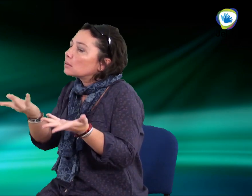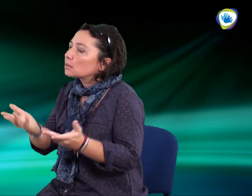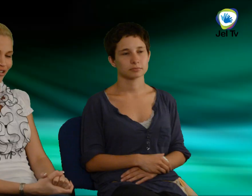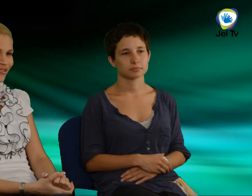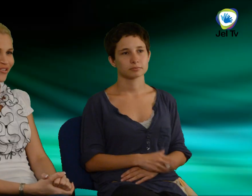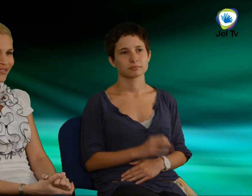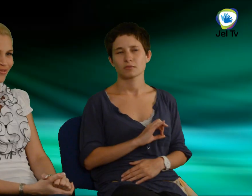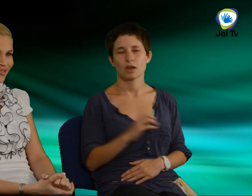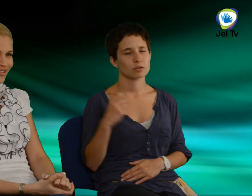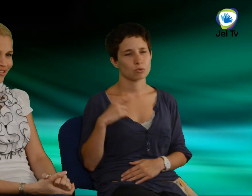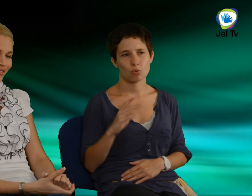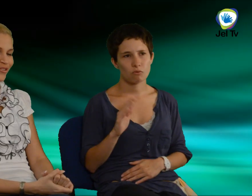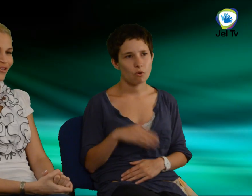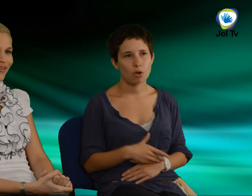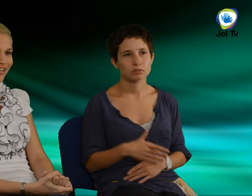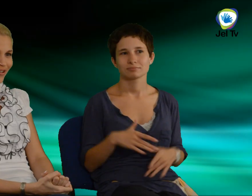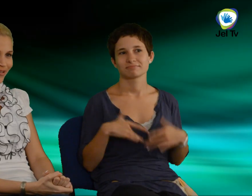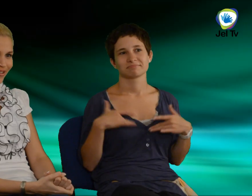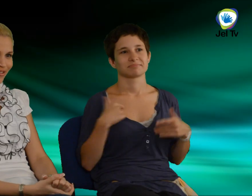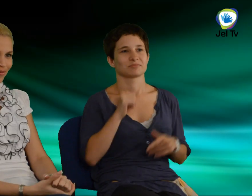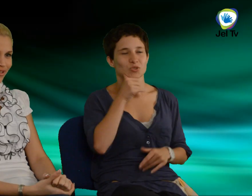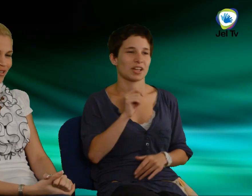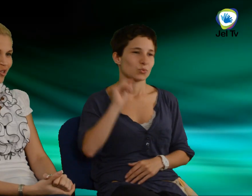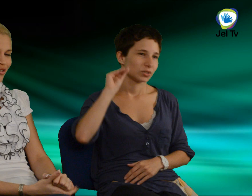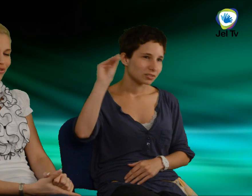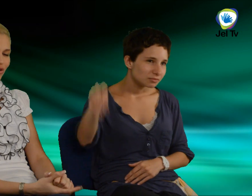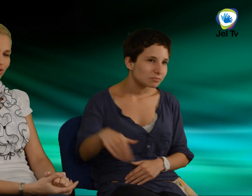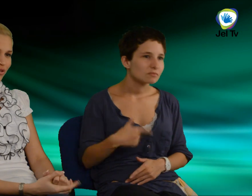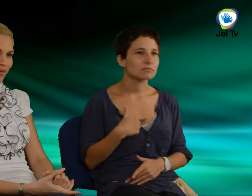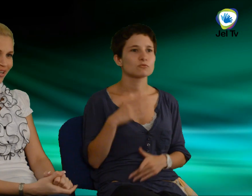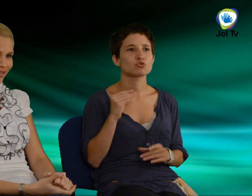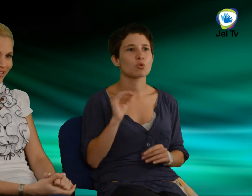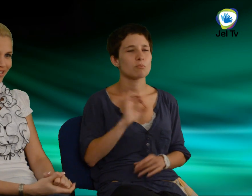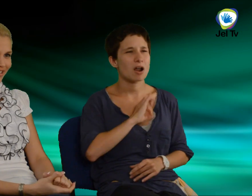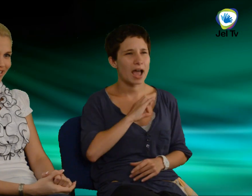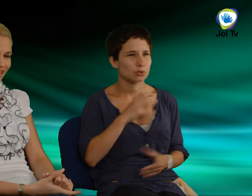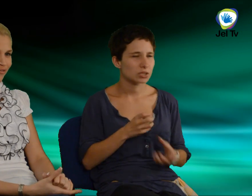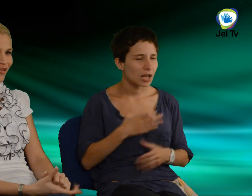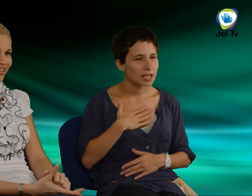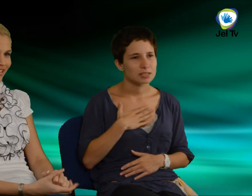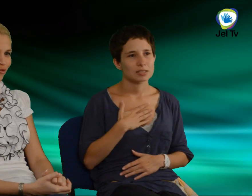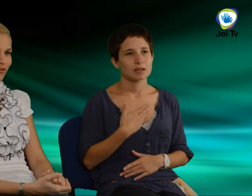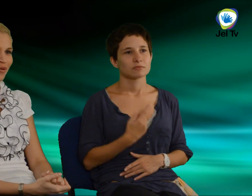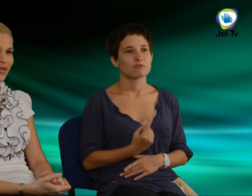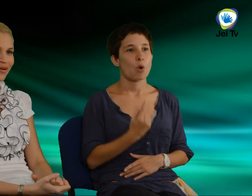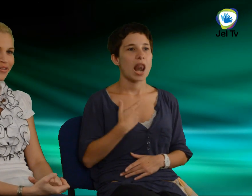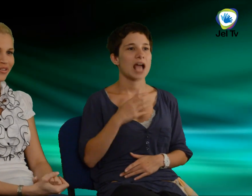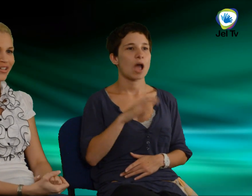Nagyon jó volt, nagyon örülök, hogy eljuthattam oda. Nagyon sok jó barátot szerezhettem, főleg az európaiakkal